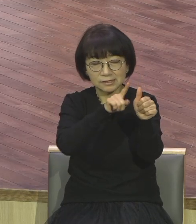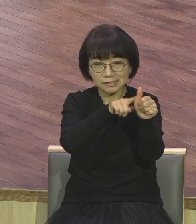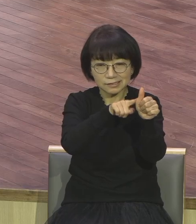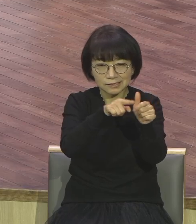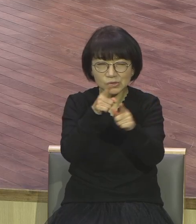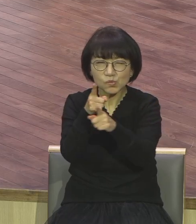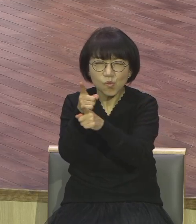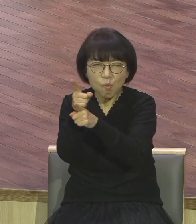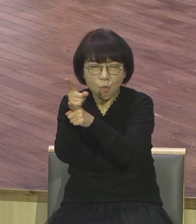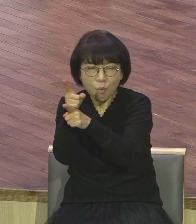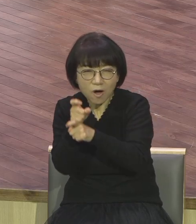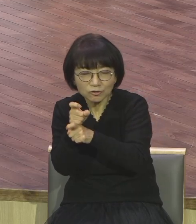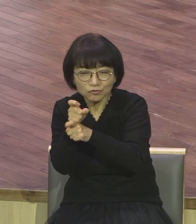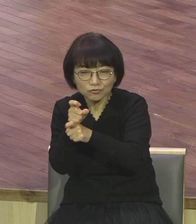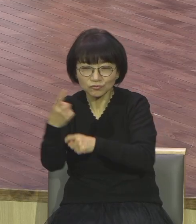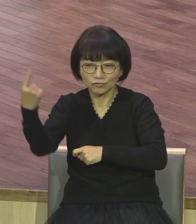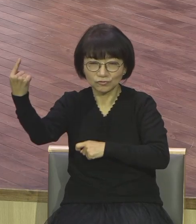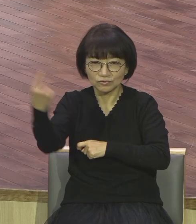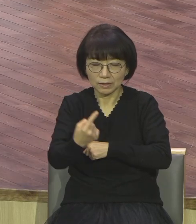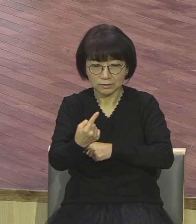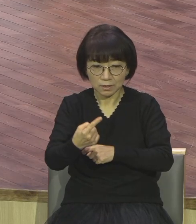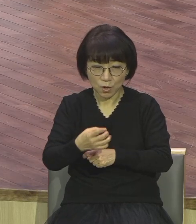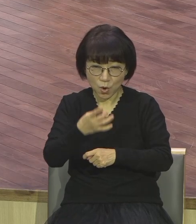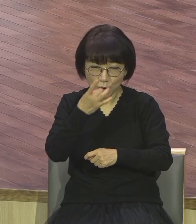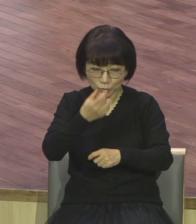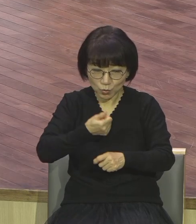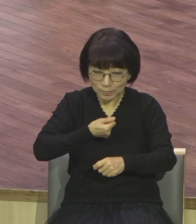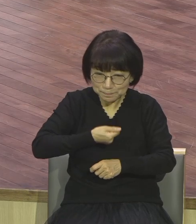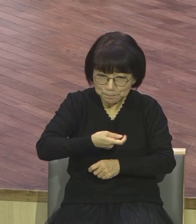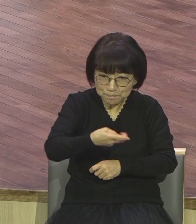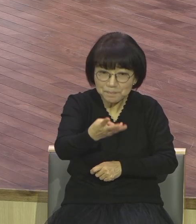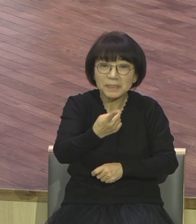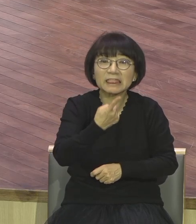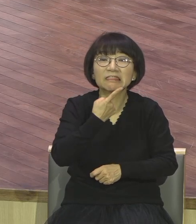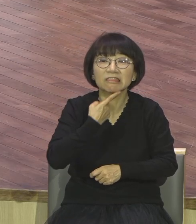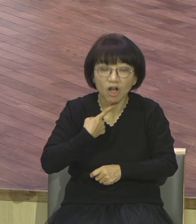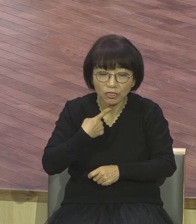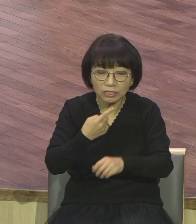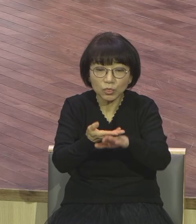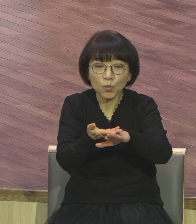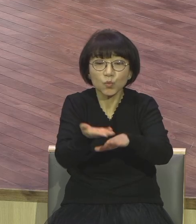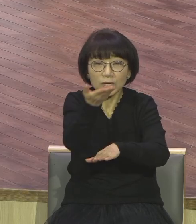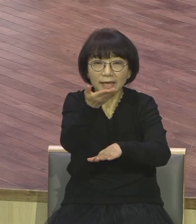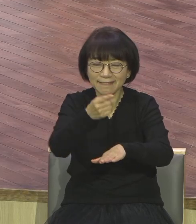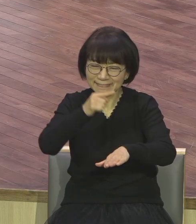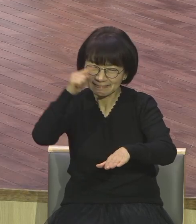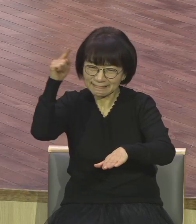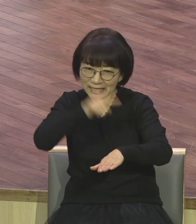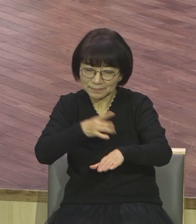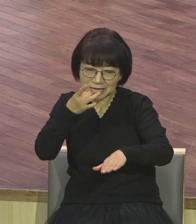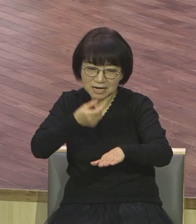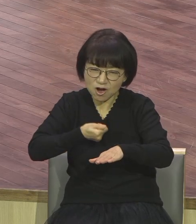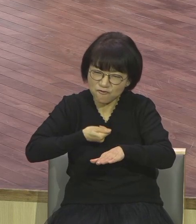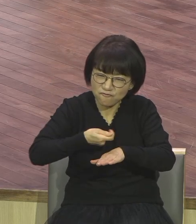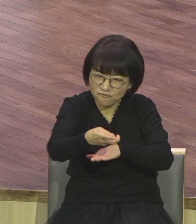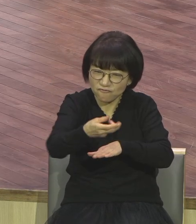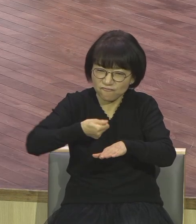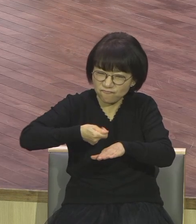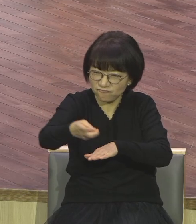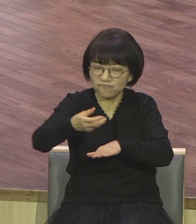좋은 씨를 뿌린 밭에 가라지를 덧붙여 그렇게 뿌릴버렸다 그리고